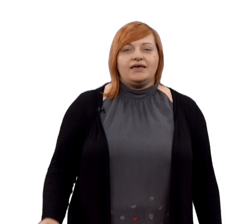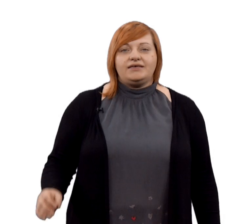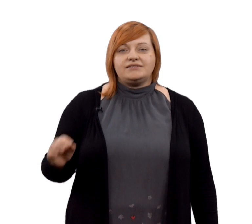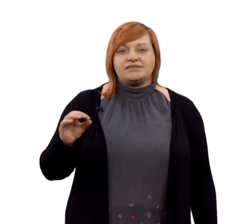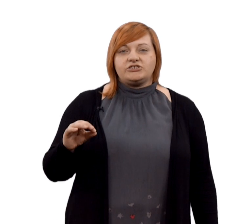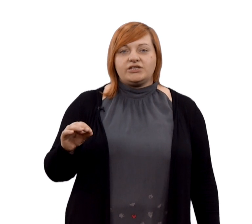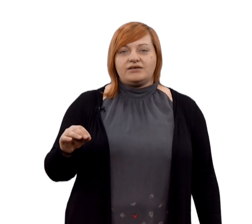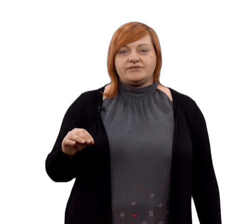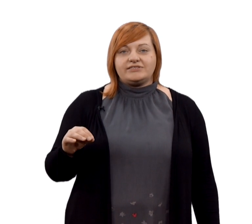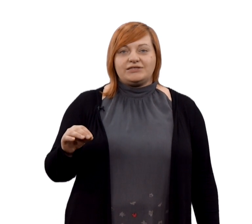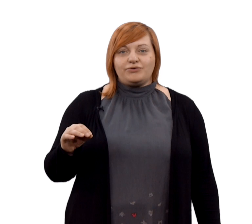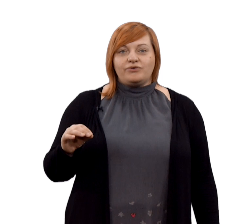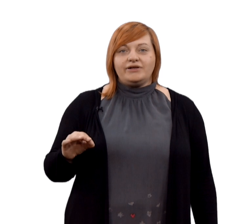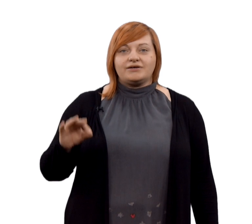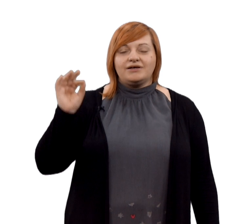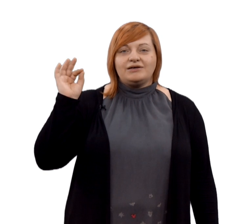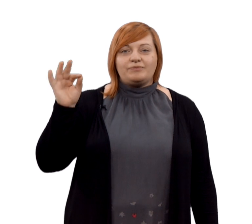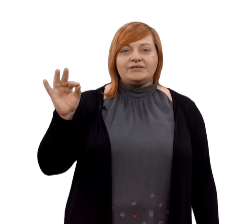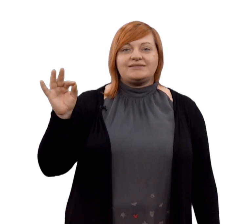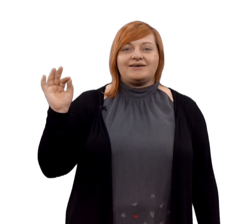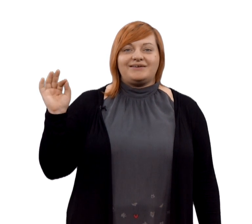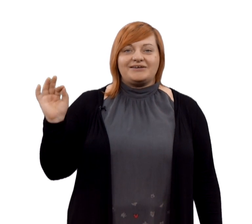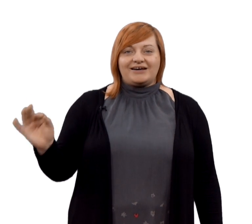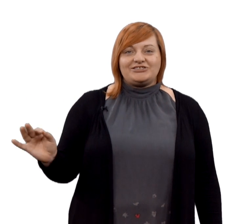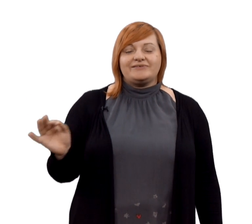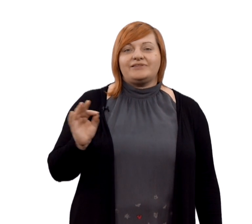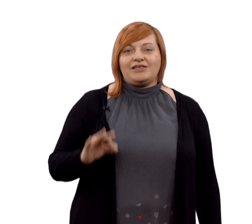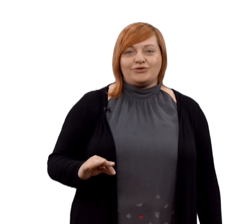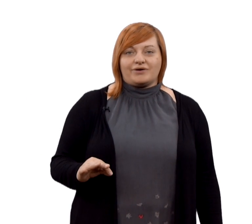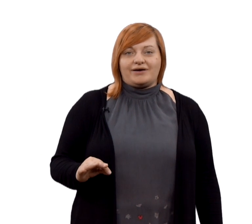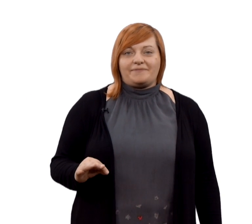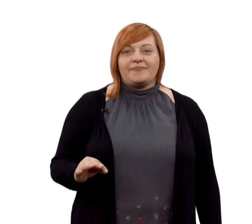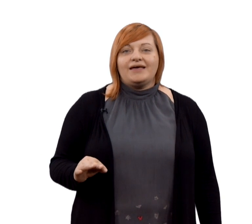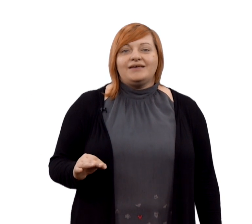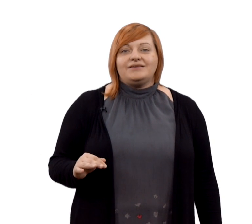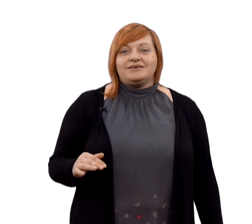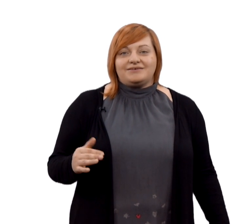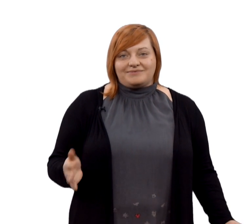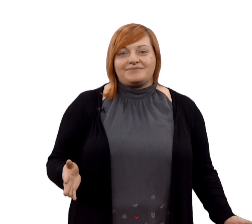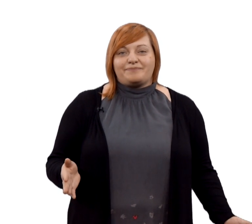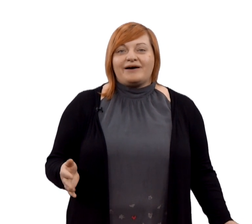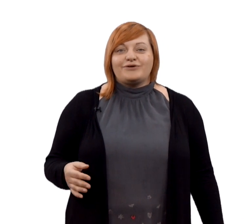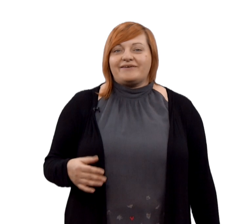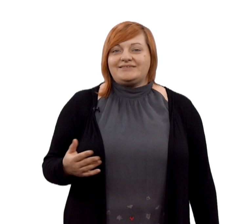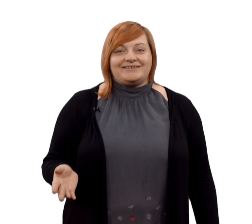Есть достаточно известный треугольник «быстро, качественно, недорого». И поговорка всех